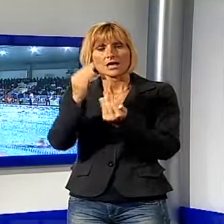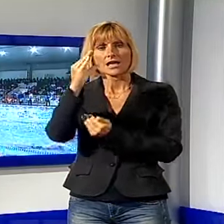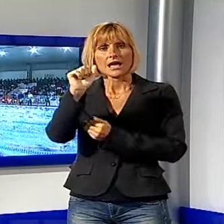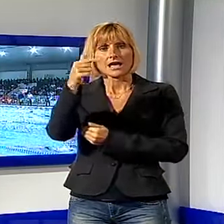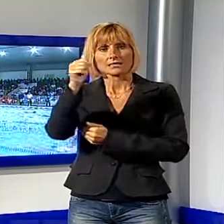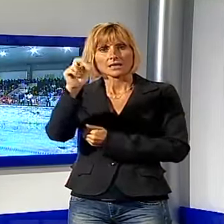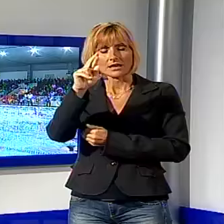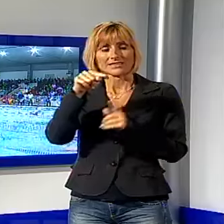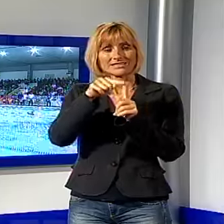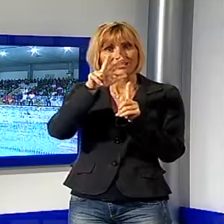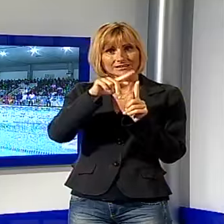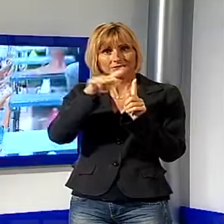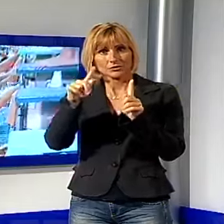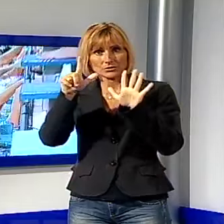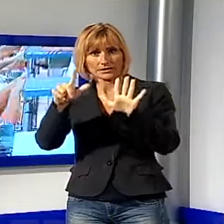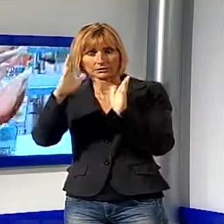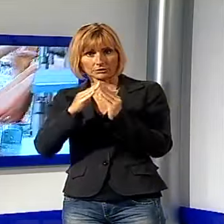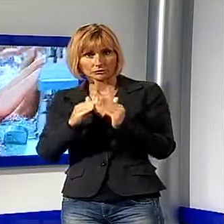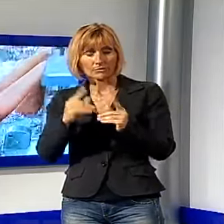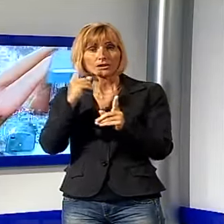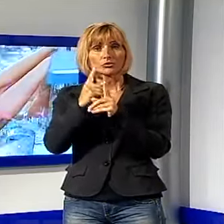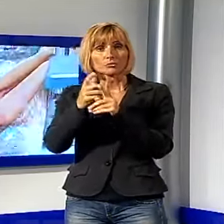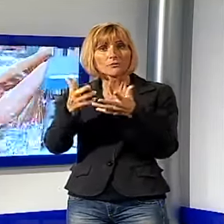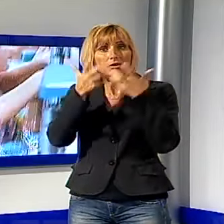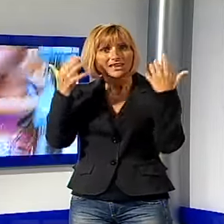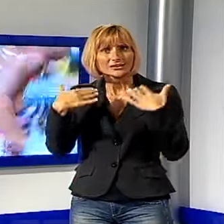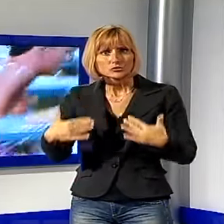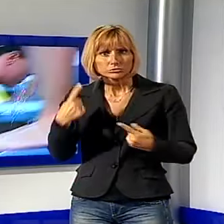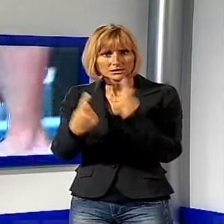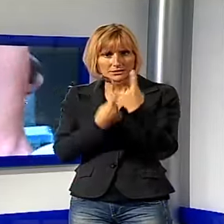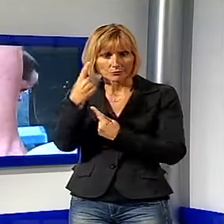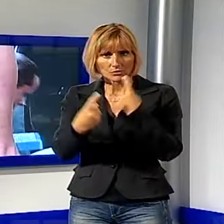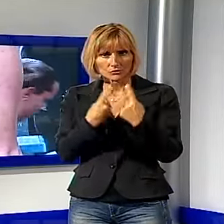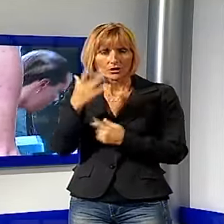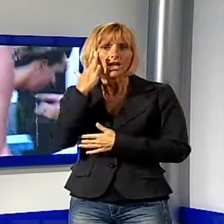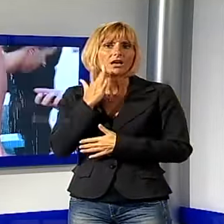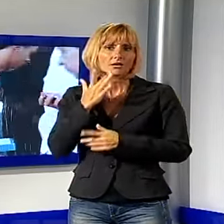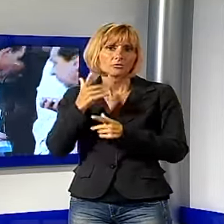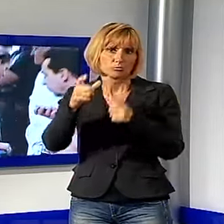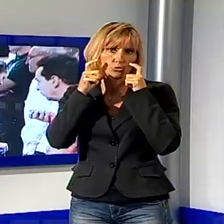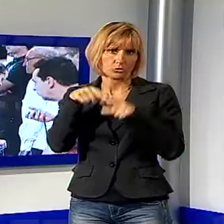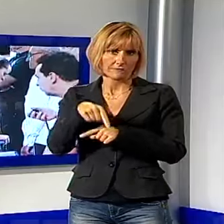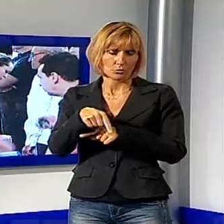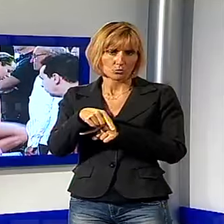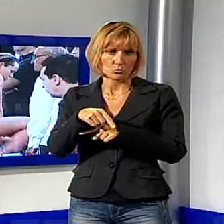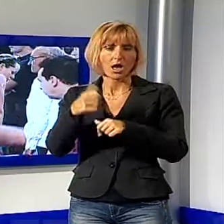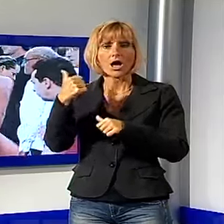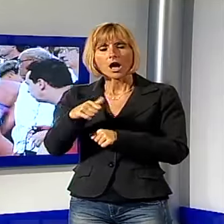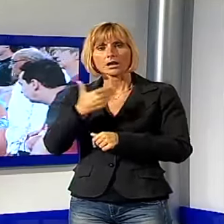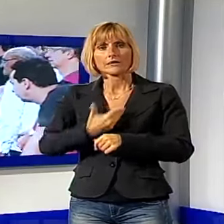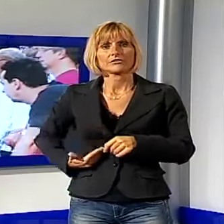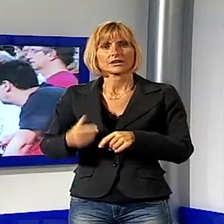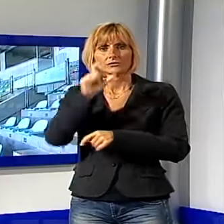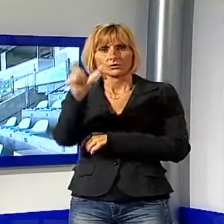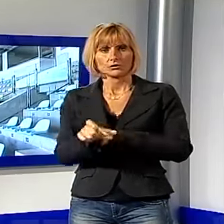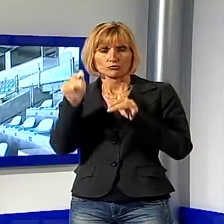dal 3 al 7 dicembre. Quindi se non si chiarisce subito questa questione si rischia di fare l'ennesima brutta figura anche con la Federazione